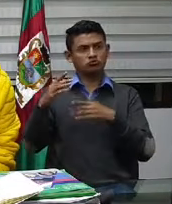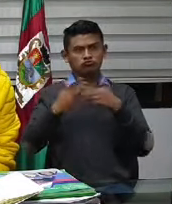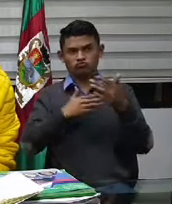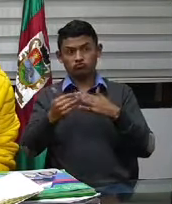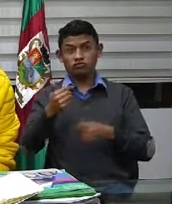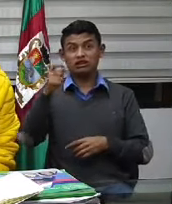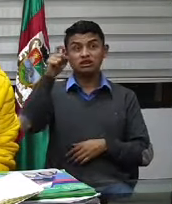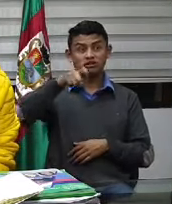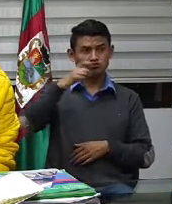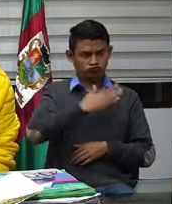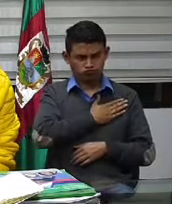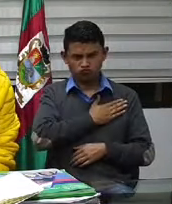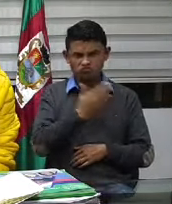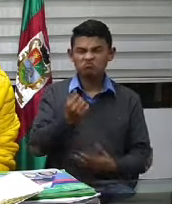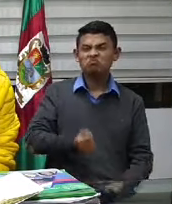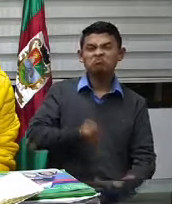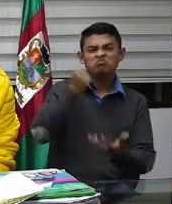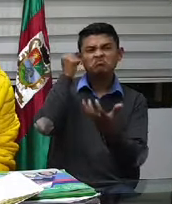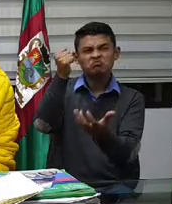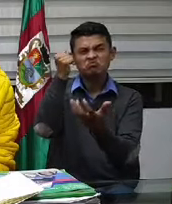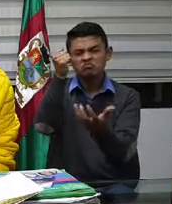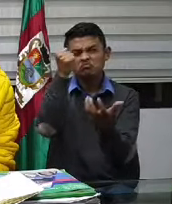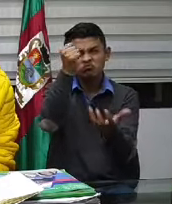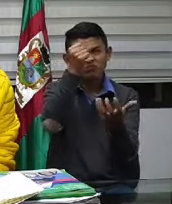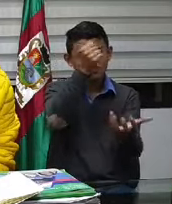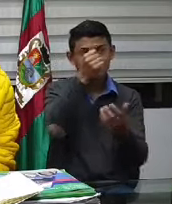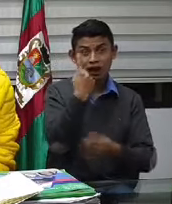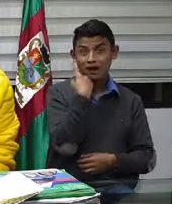Hemos apoyado, hemos llevado ayer y hoy,